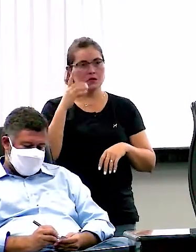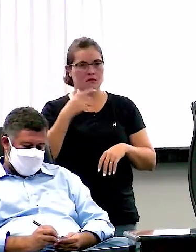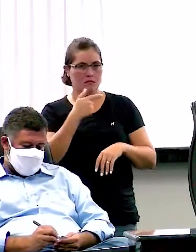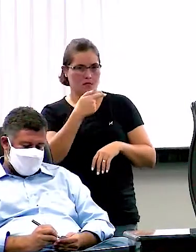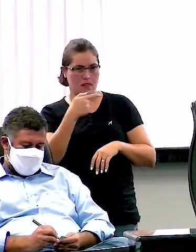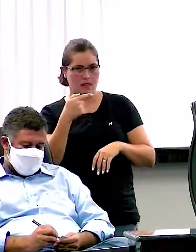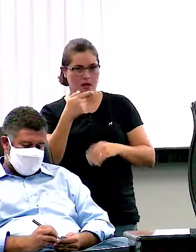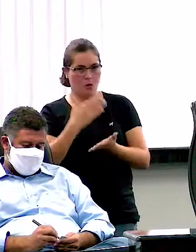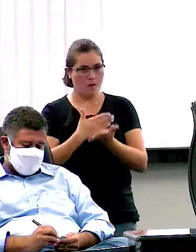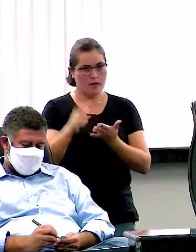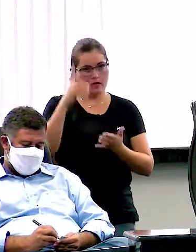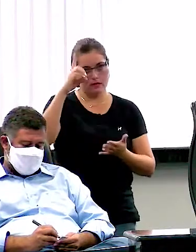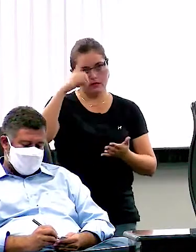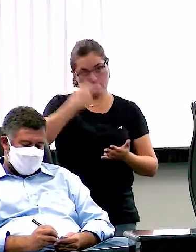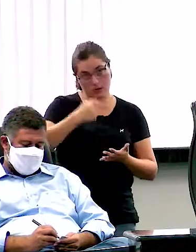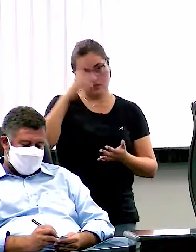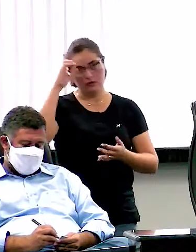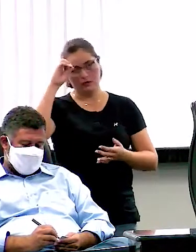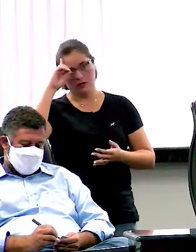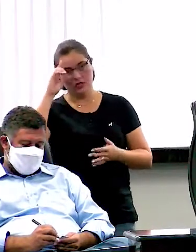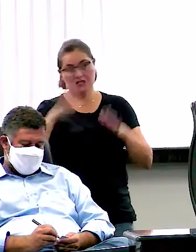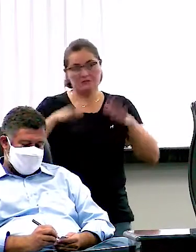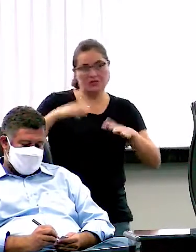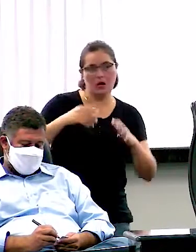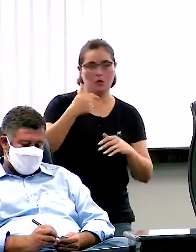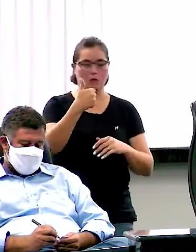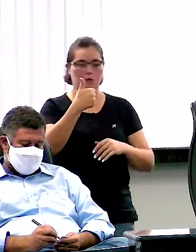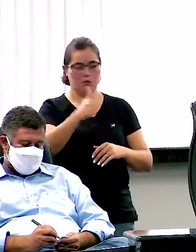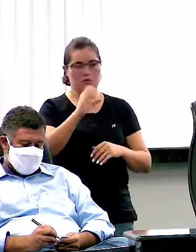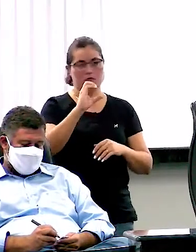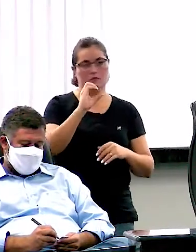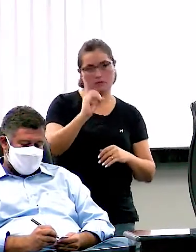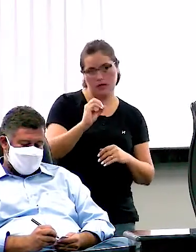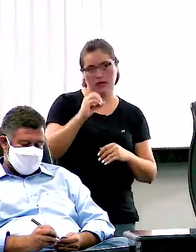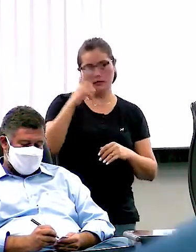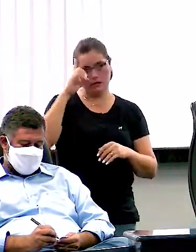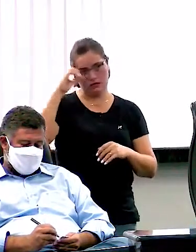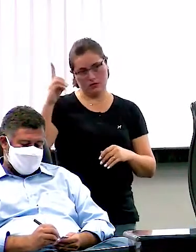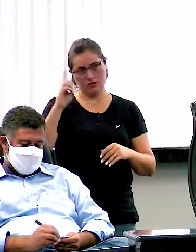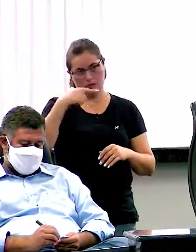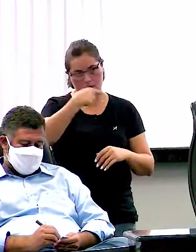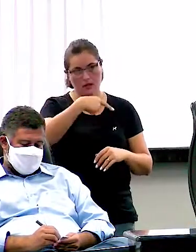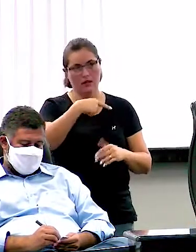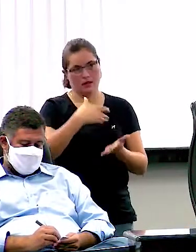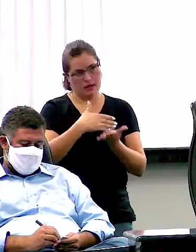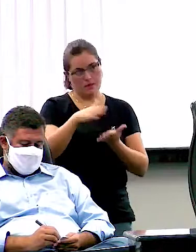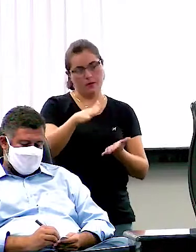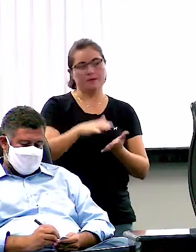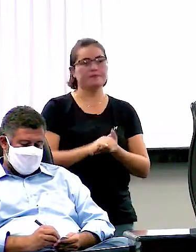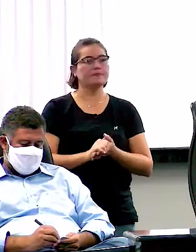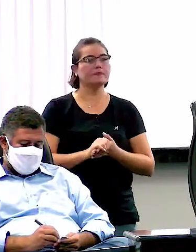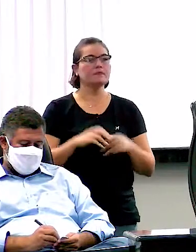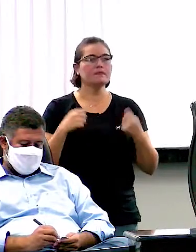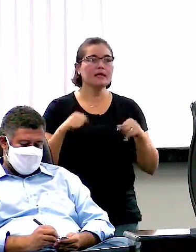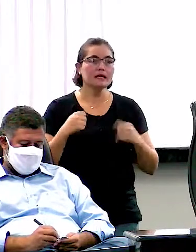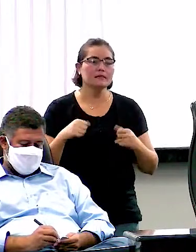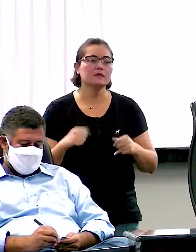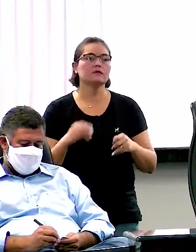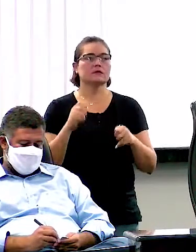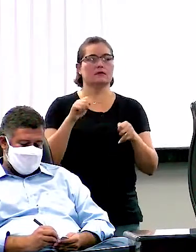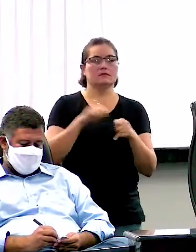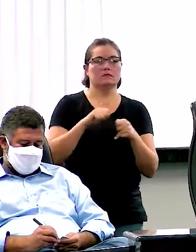partir do décimo dia. Então, a população, a angústia da população é fazer a testagem. E por isso que a gente precisa seguir os protocolos do